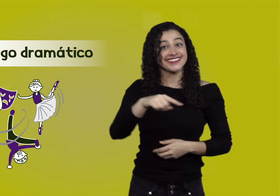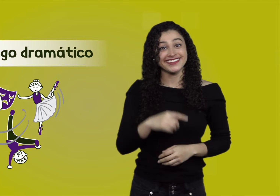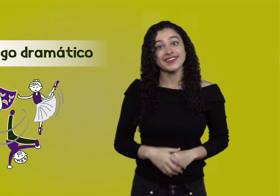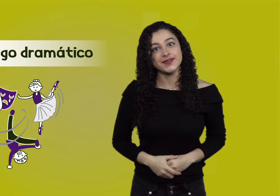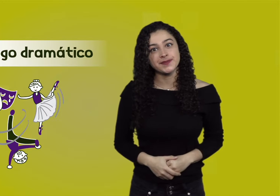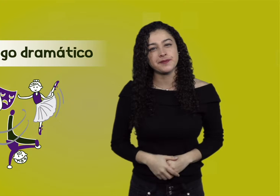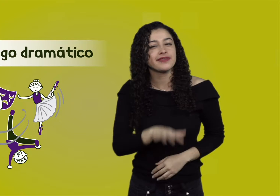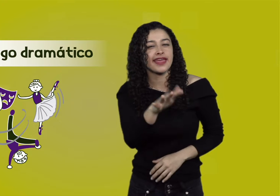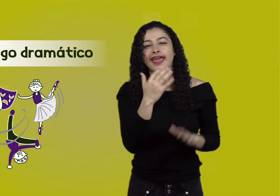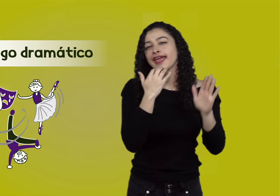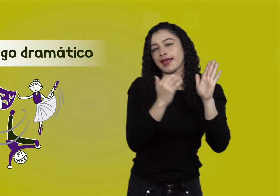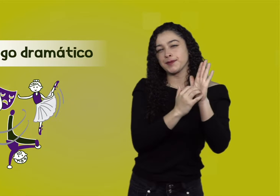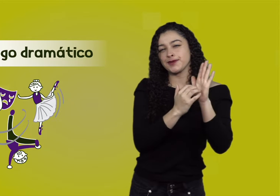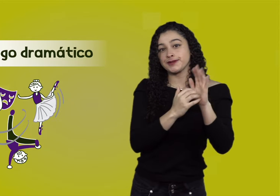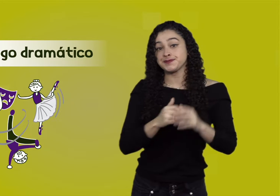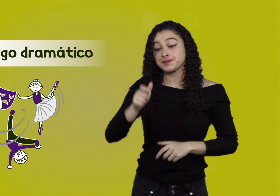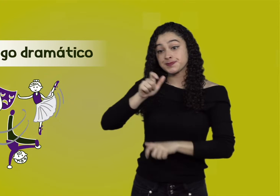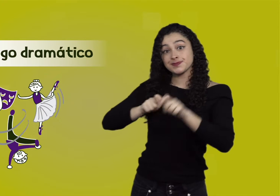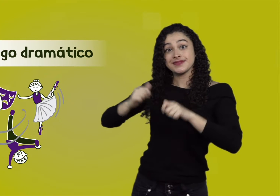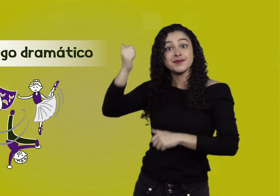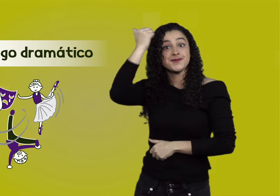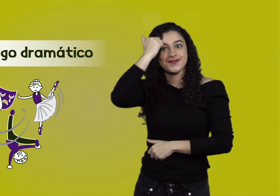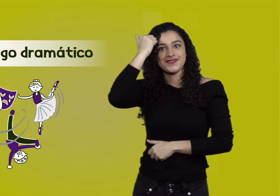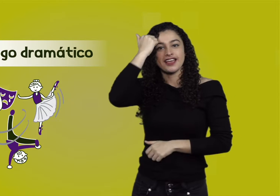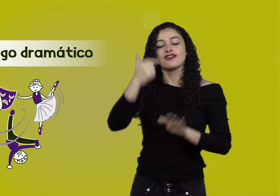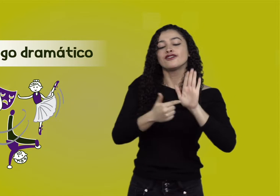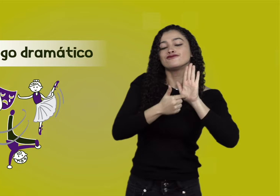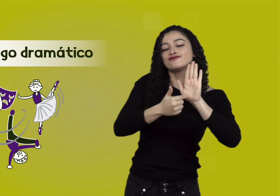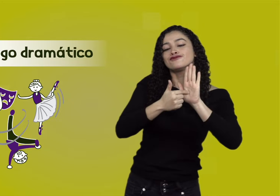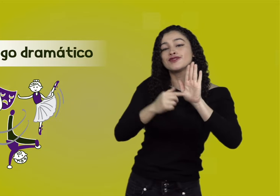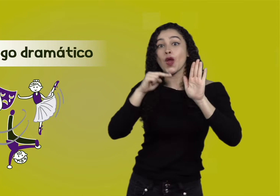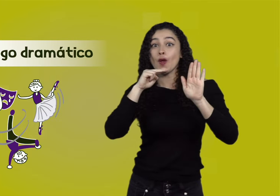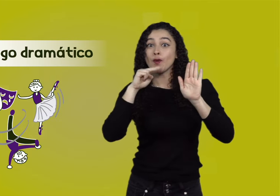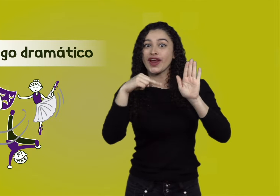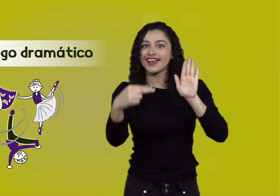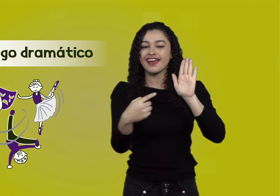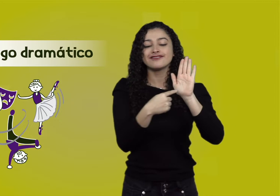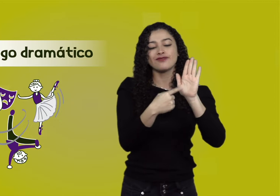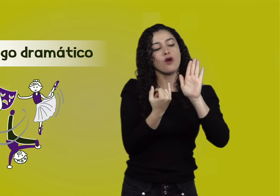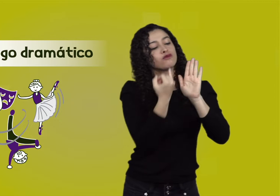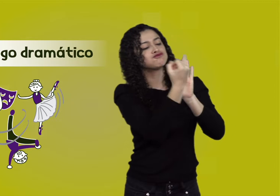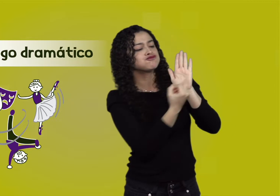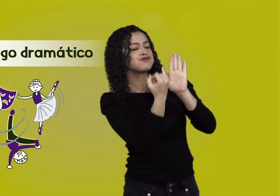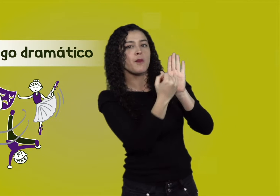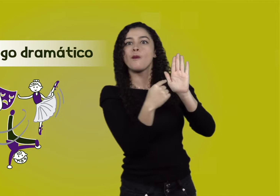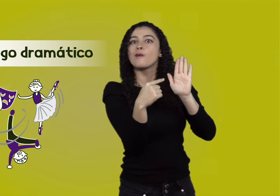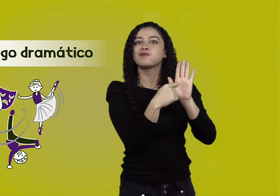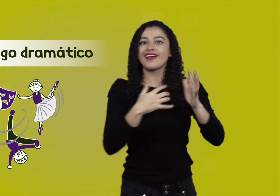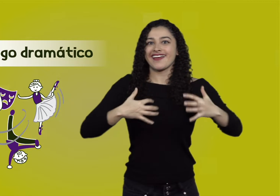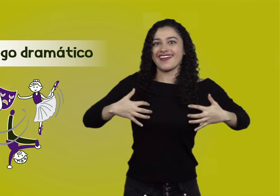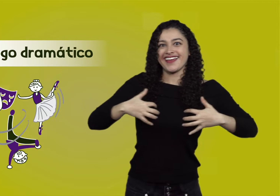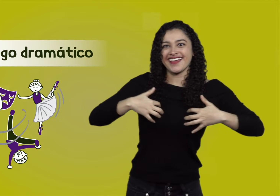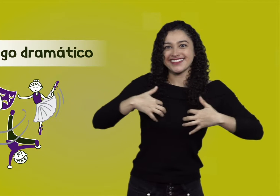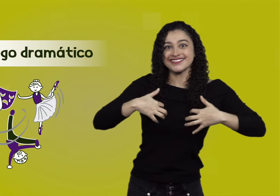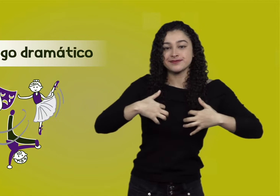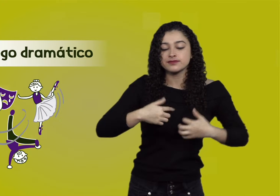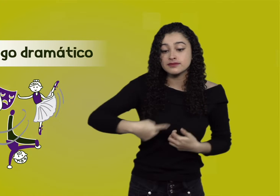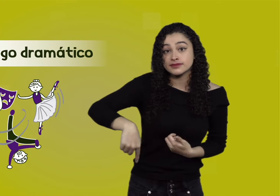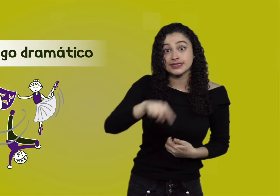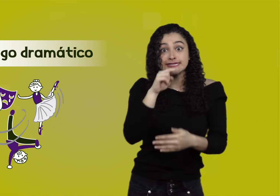otras personas. Un ejemplo de esto es cuando los docentes dentro del aula representan cuentos de